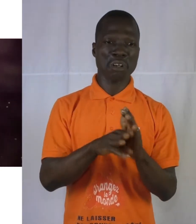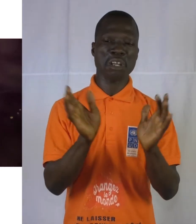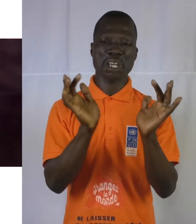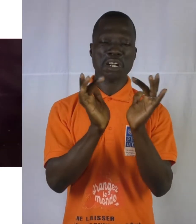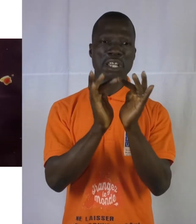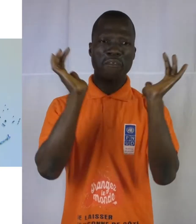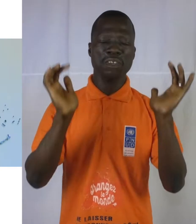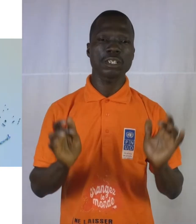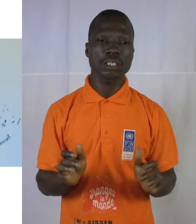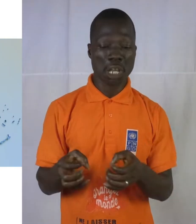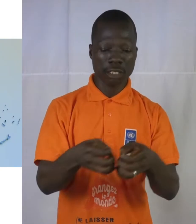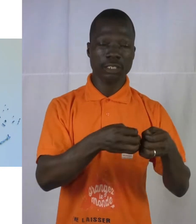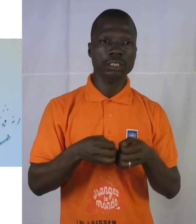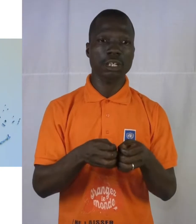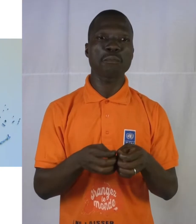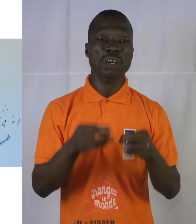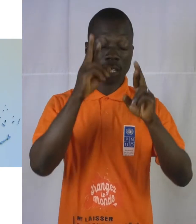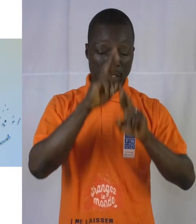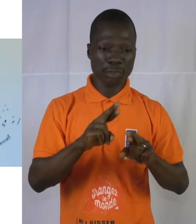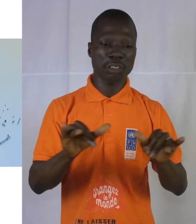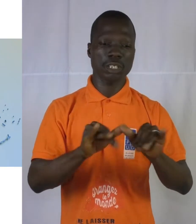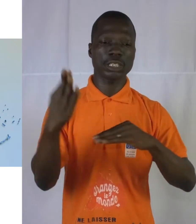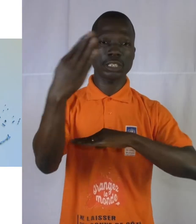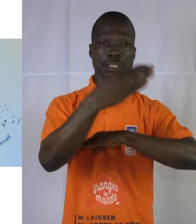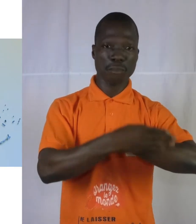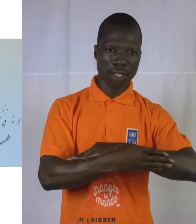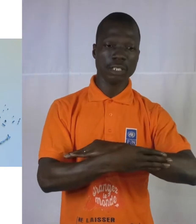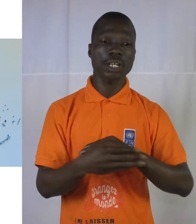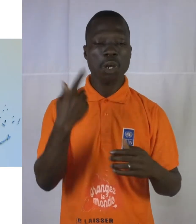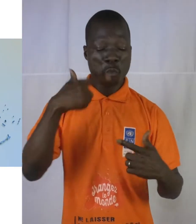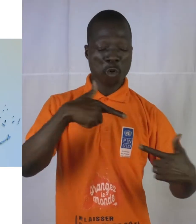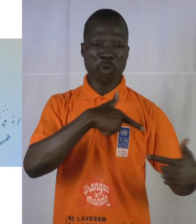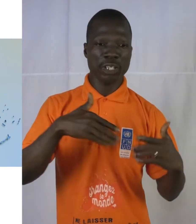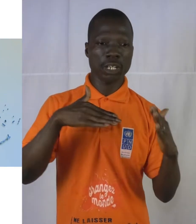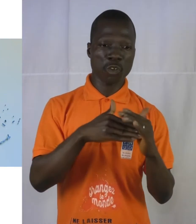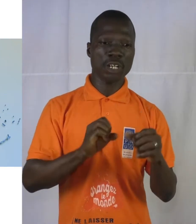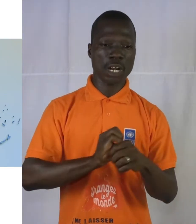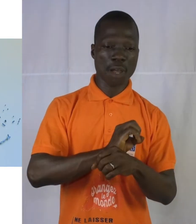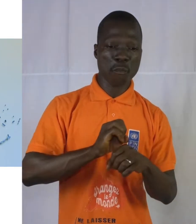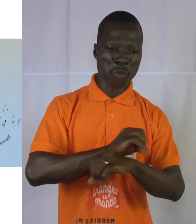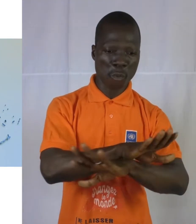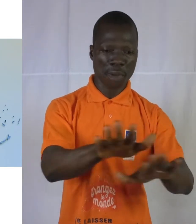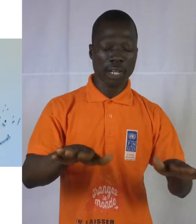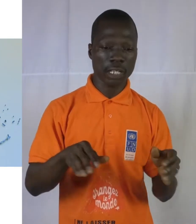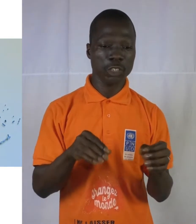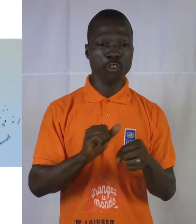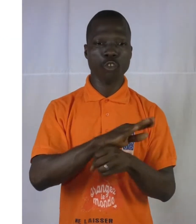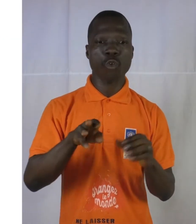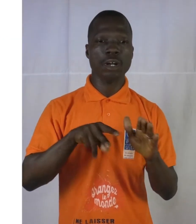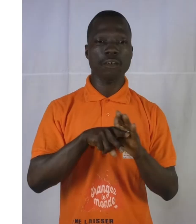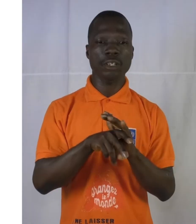infecté. Ensemble, respectons les gestes barrières pour lutter contre la propagation du coronavirus.